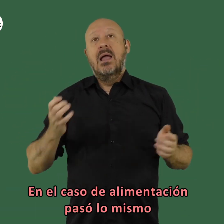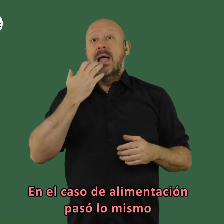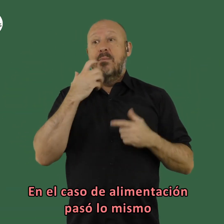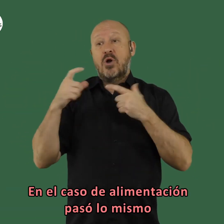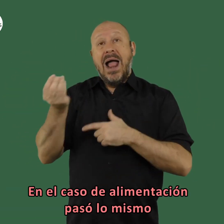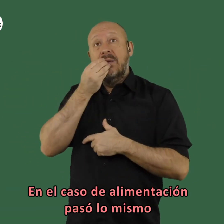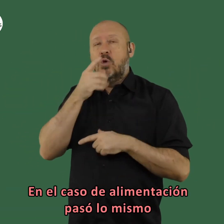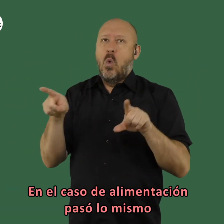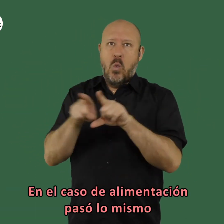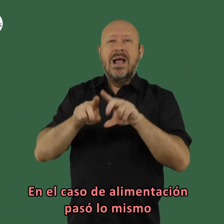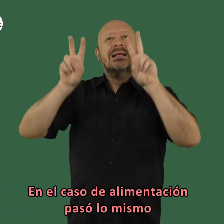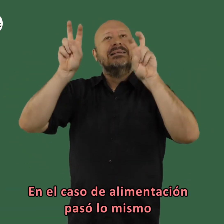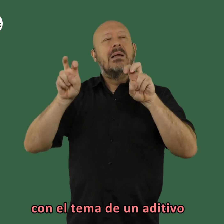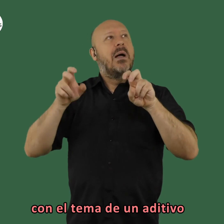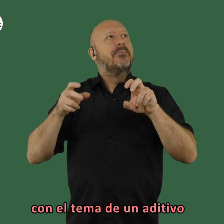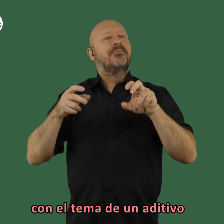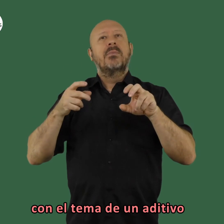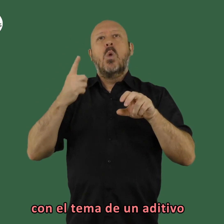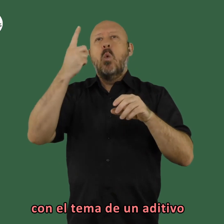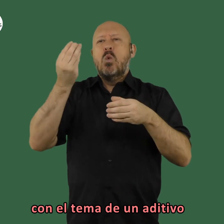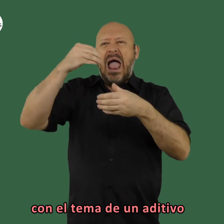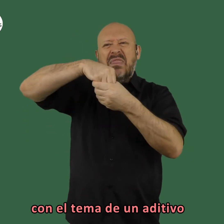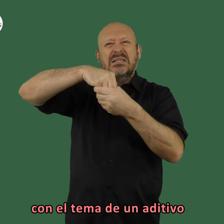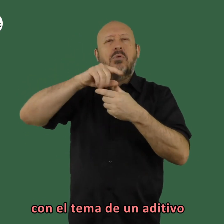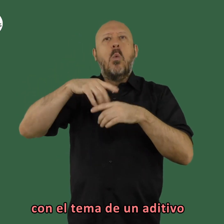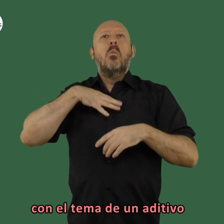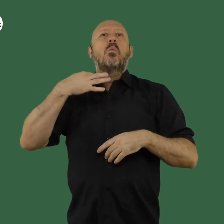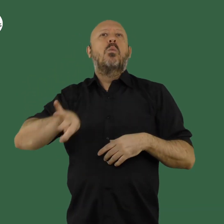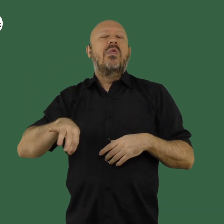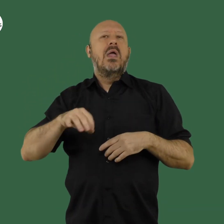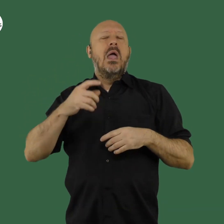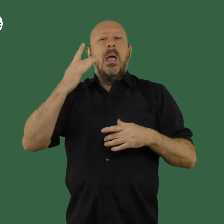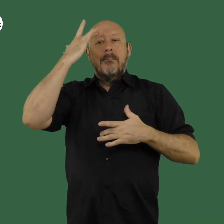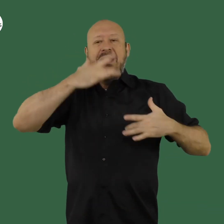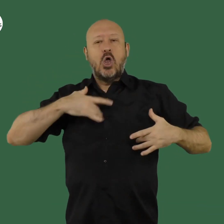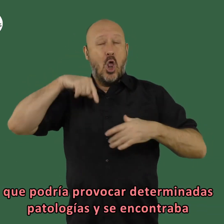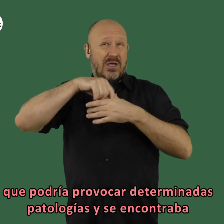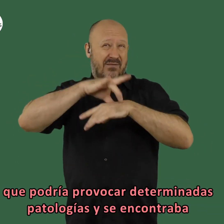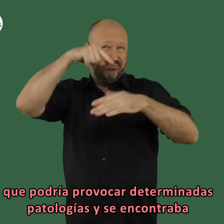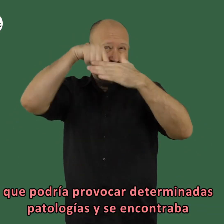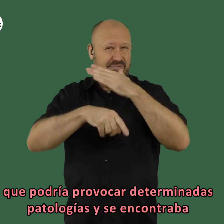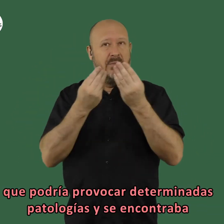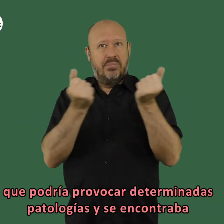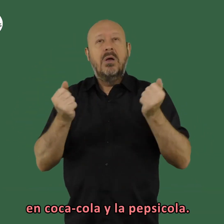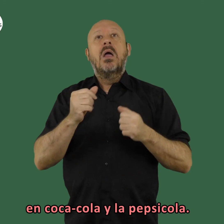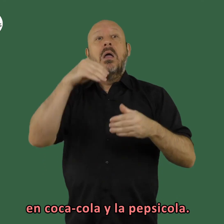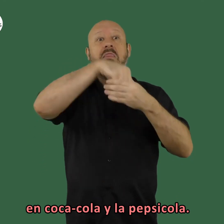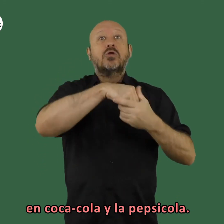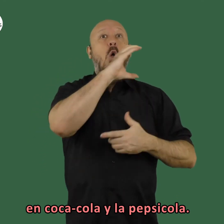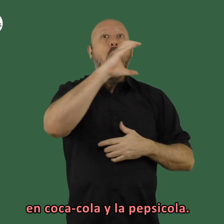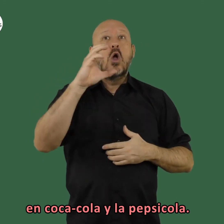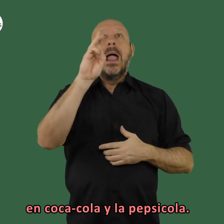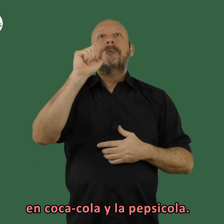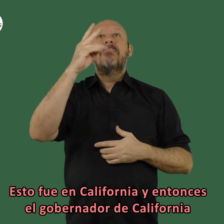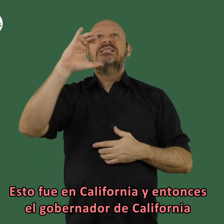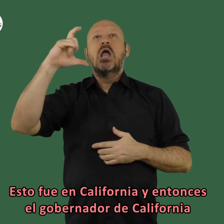empresa en el caso de alimentación pasó lo mismo con el tema de un aditivo que podía provocar eliminadas patologías y que se encontraba en